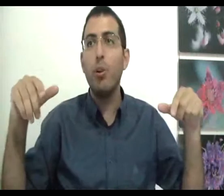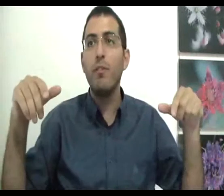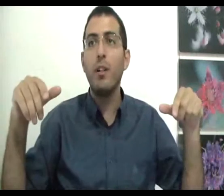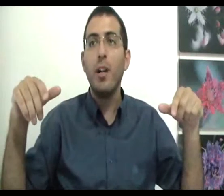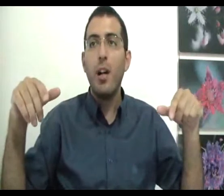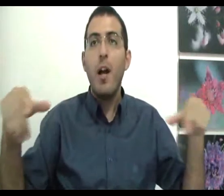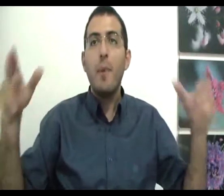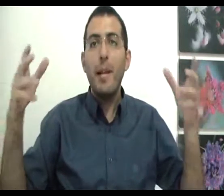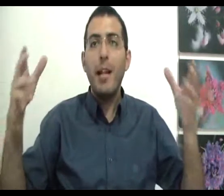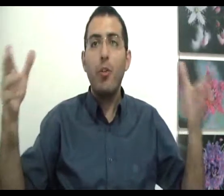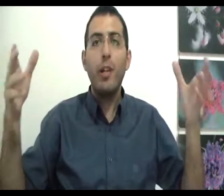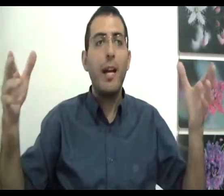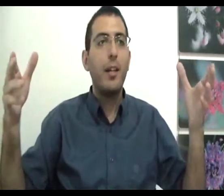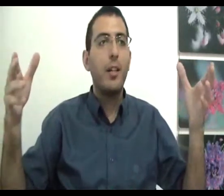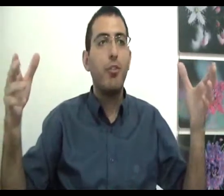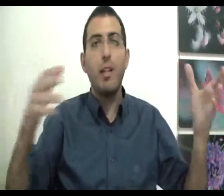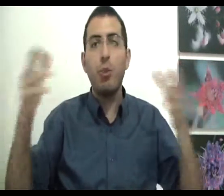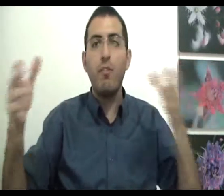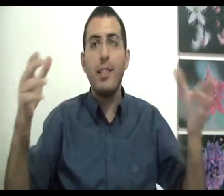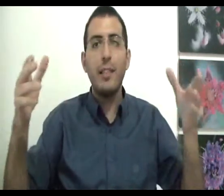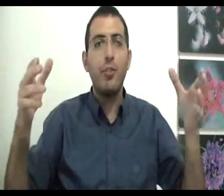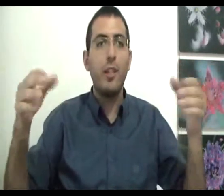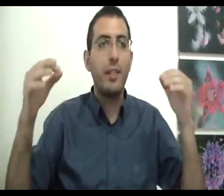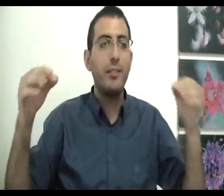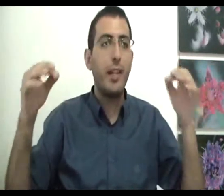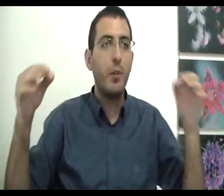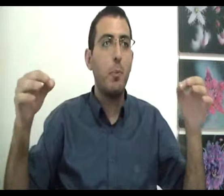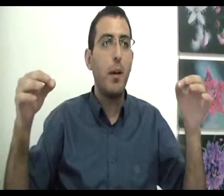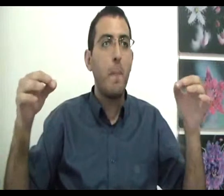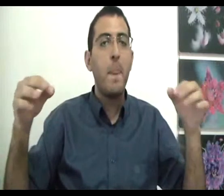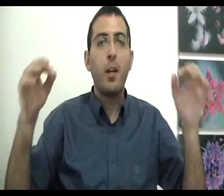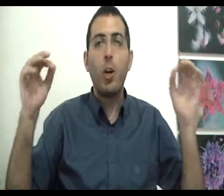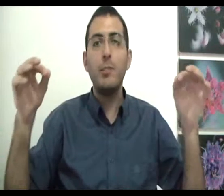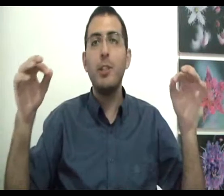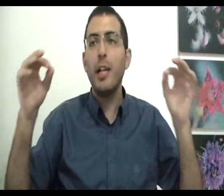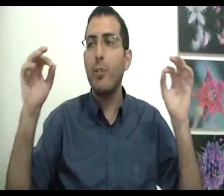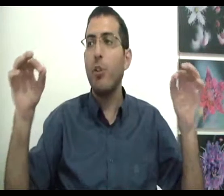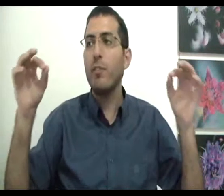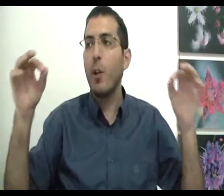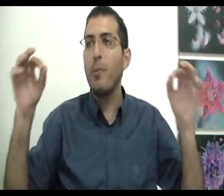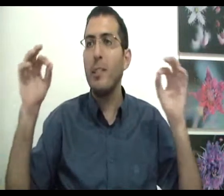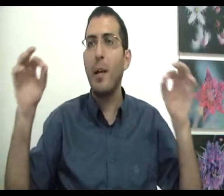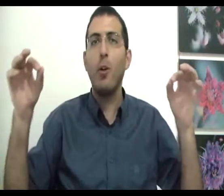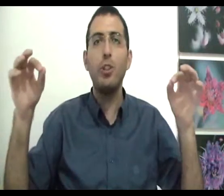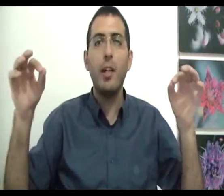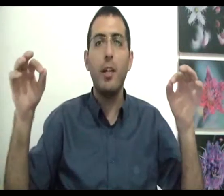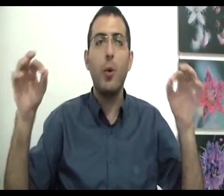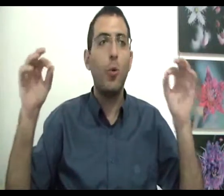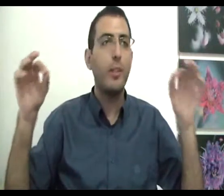טוב ממילה לא שייך שהטוב הזה ישתנה ונסכם ונאמר כל זמן שהטוב תלוי בסיבה כלשהי הוא לא